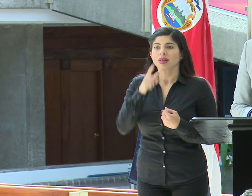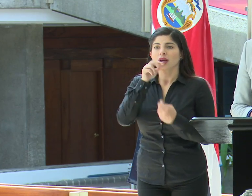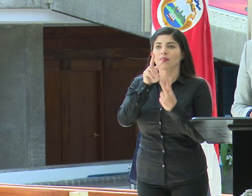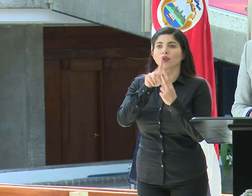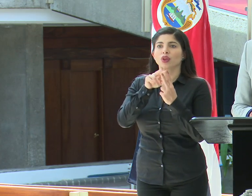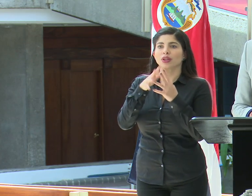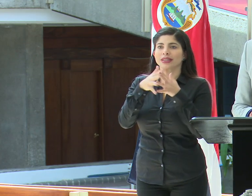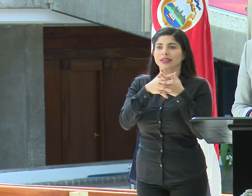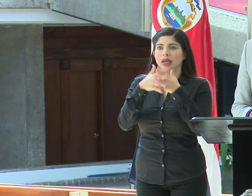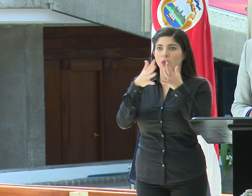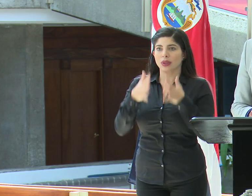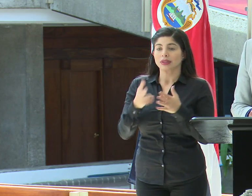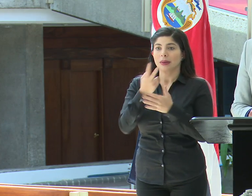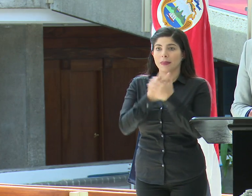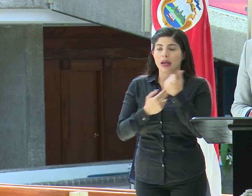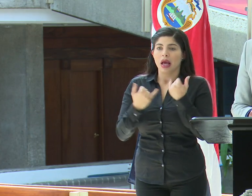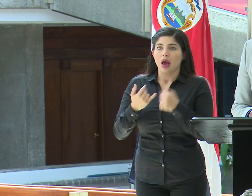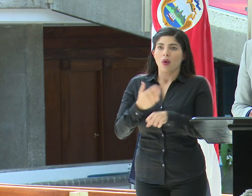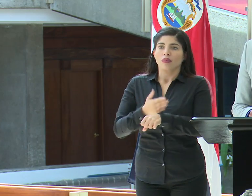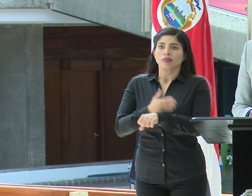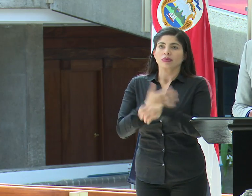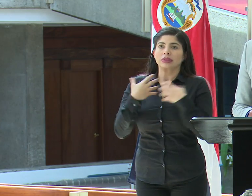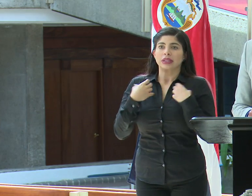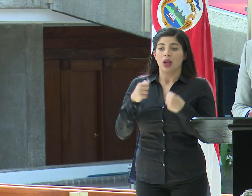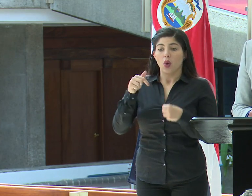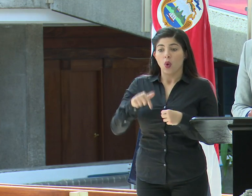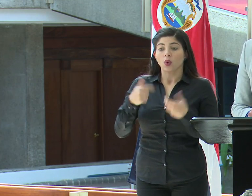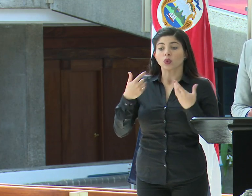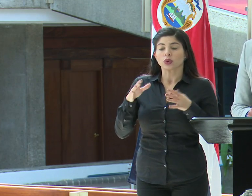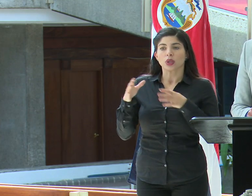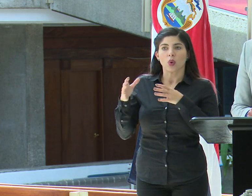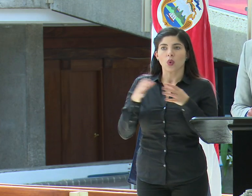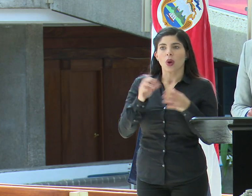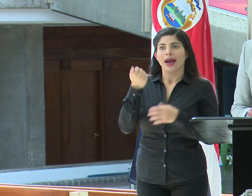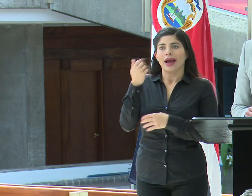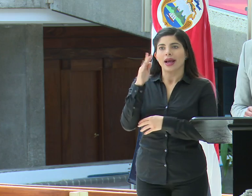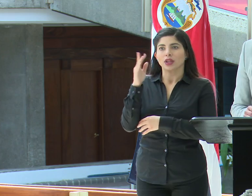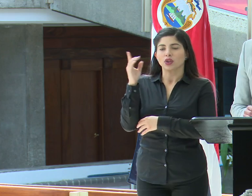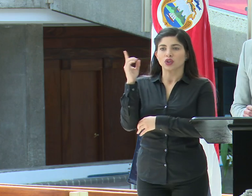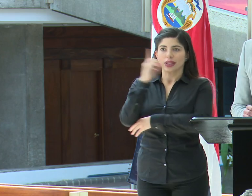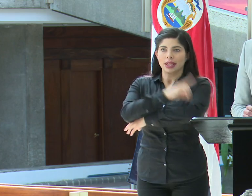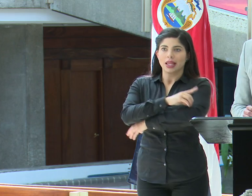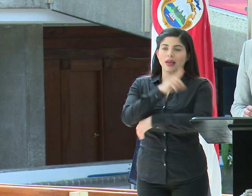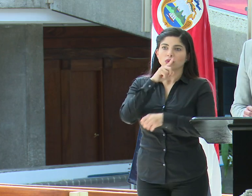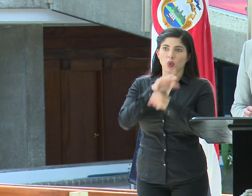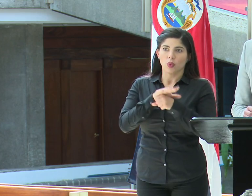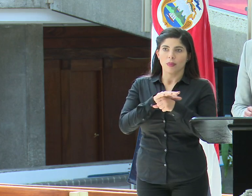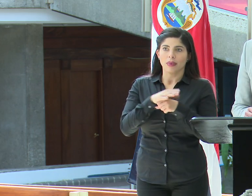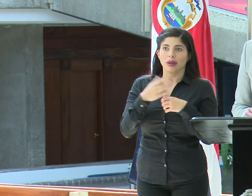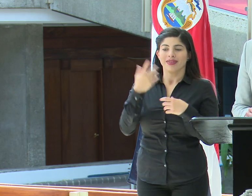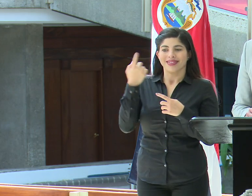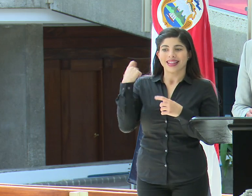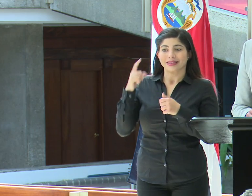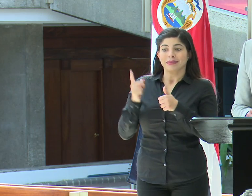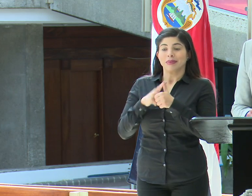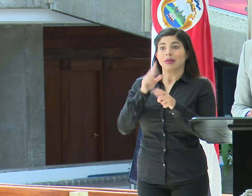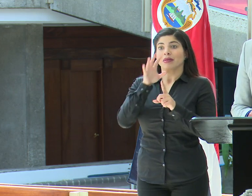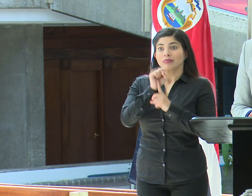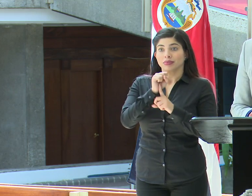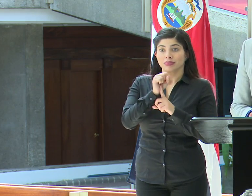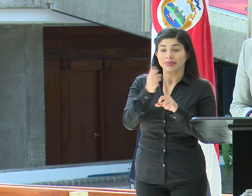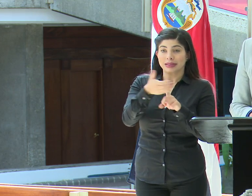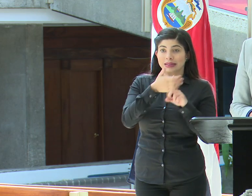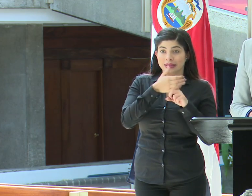estadounidenses, la pareja, que justamente estarían hoy cumpliendo ya 14 días desde que se hizo el diagnóstico y el